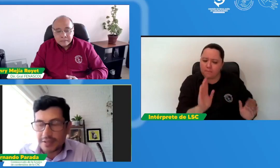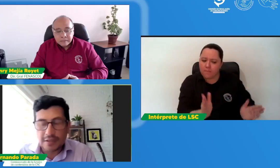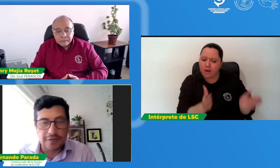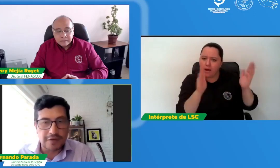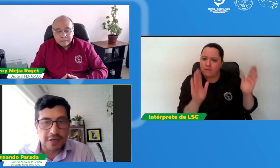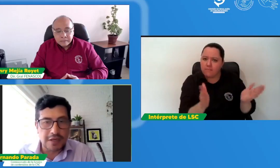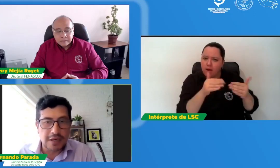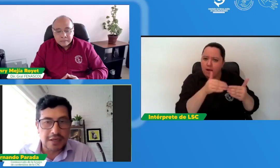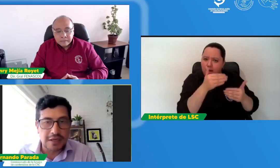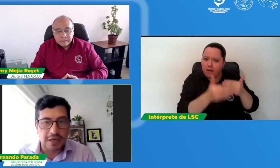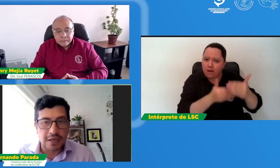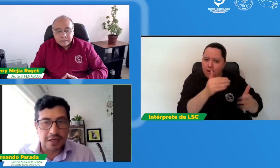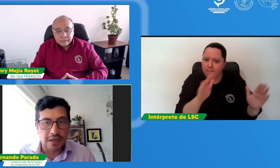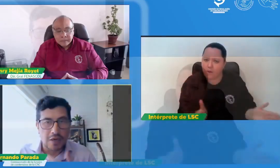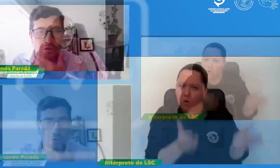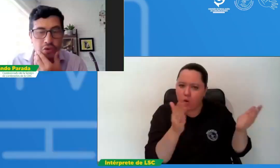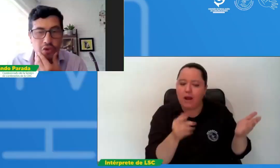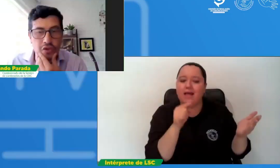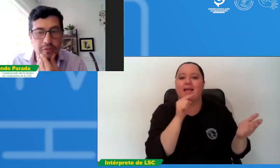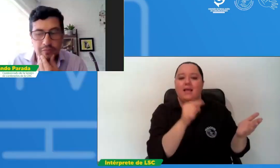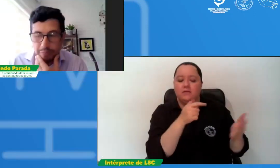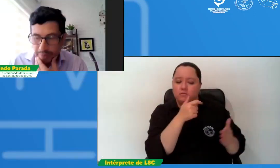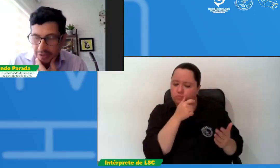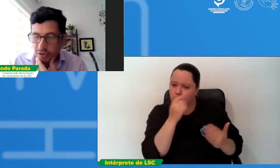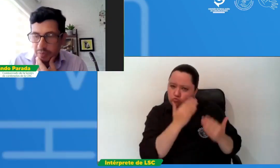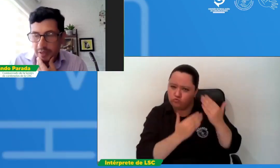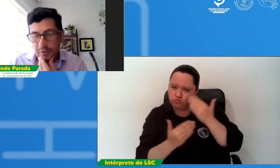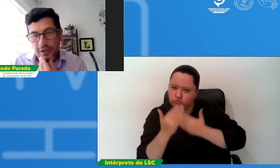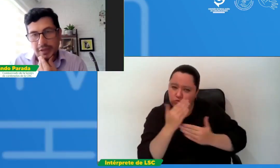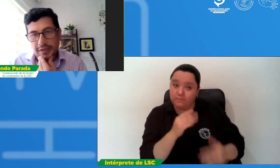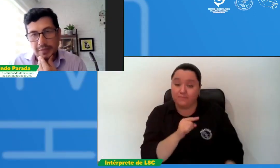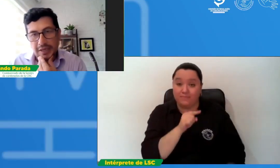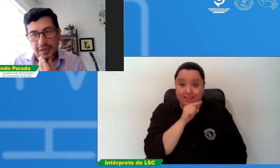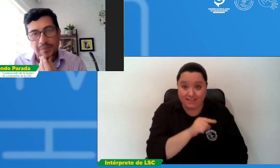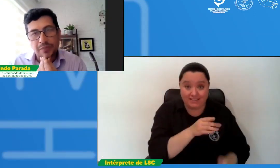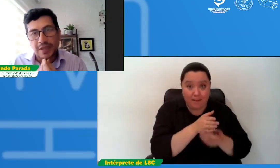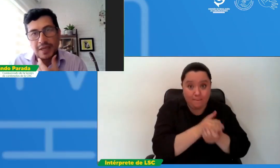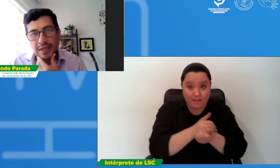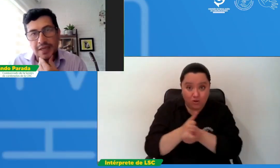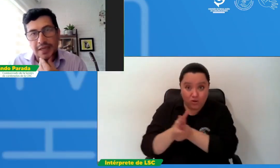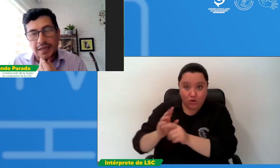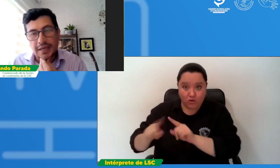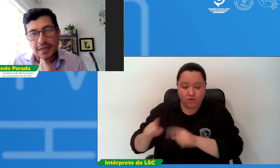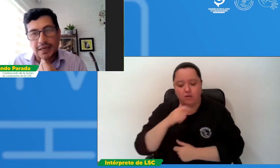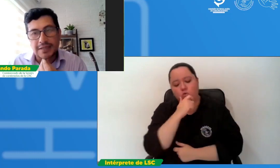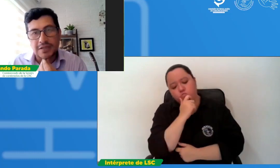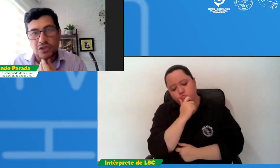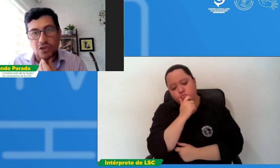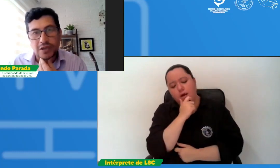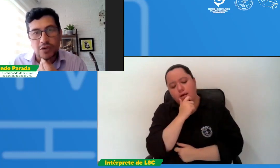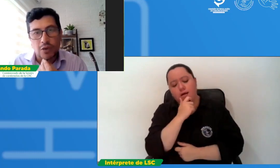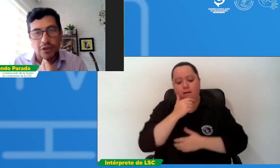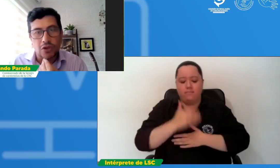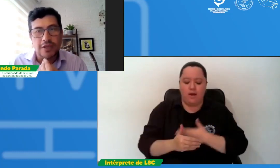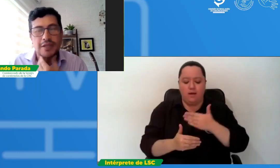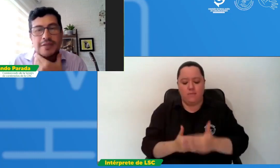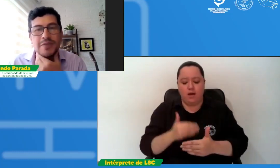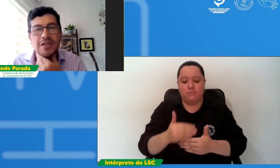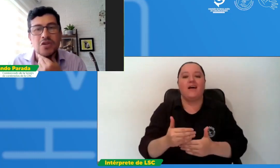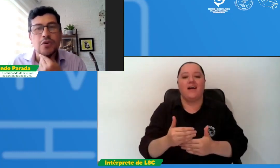definen algunos pasos para poder determinar las decisiones regulatorias. ¿Esto por